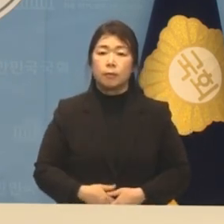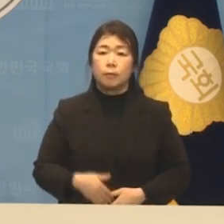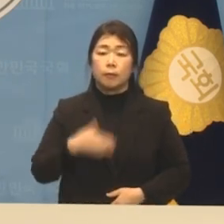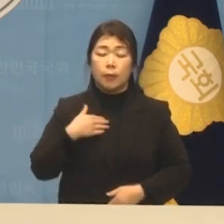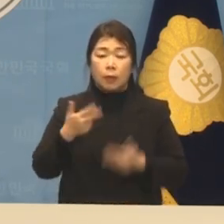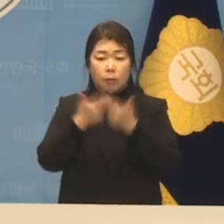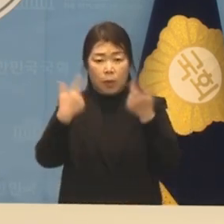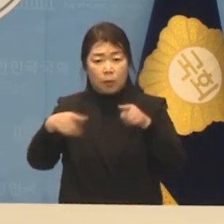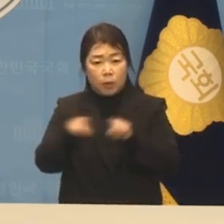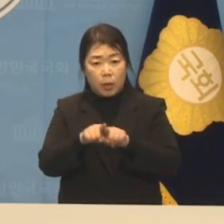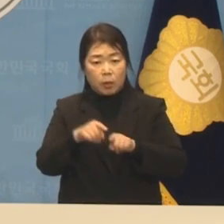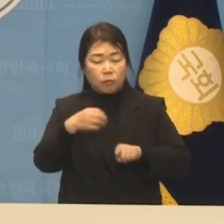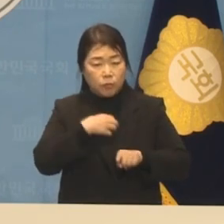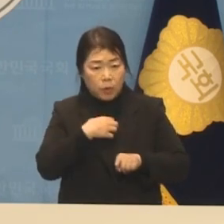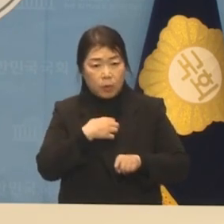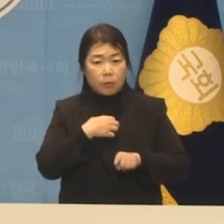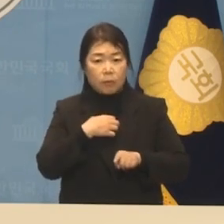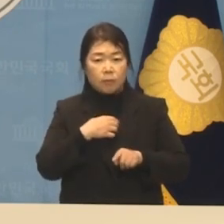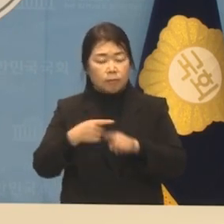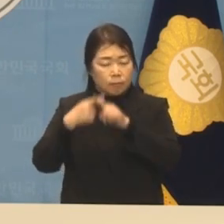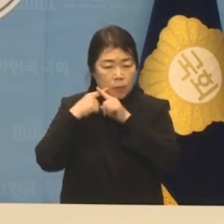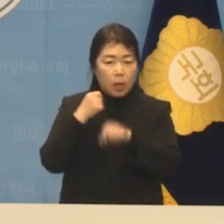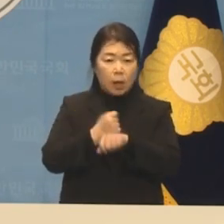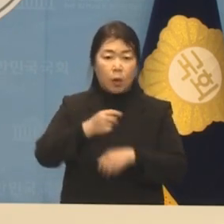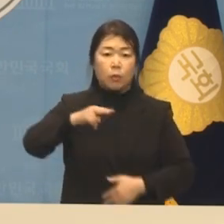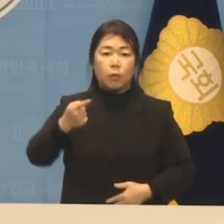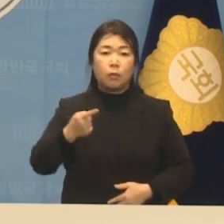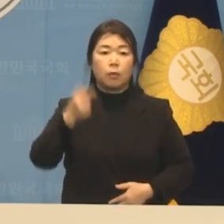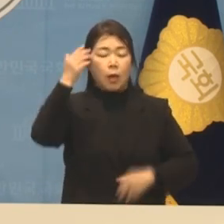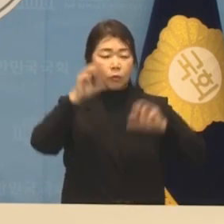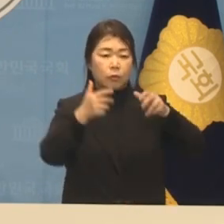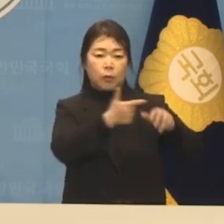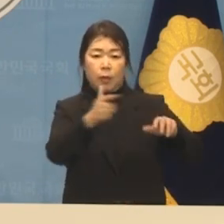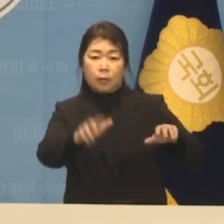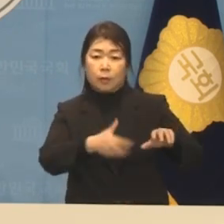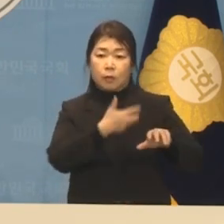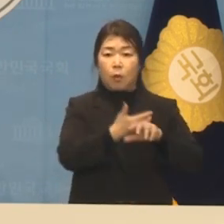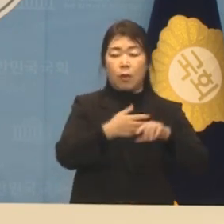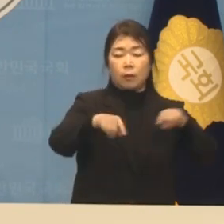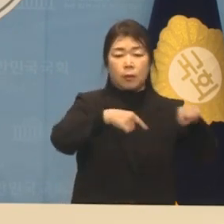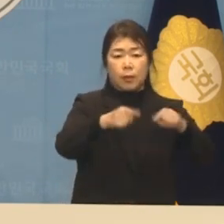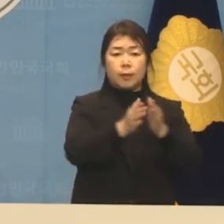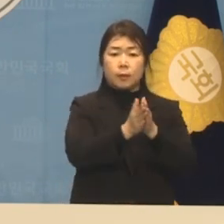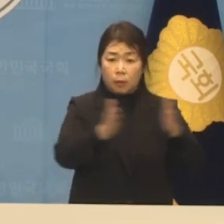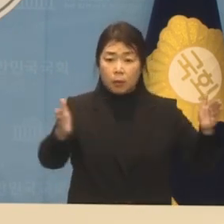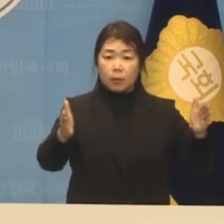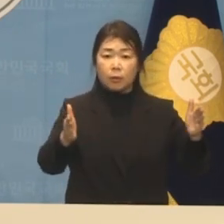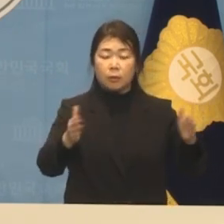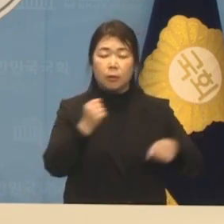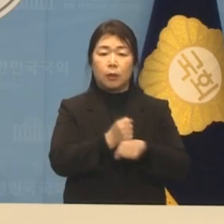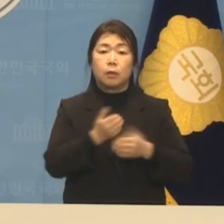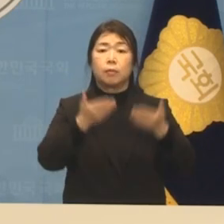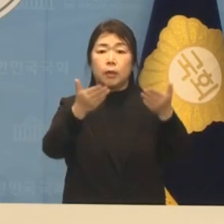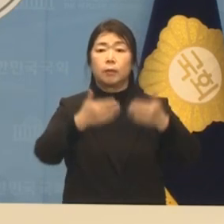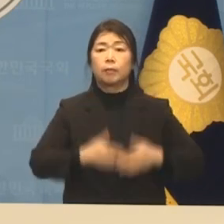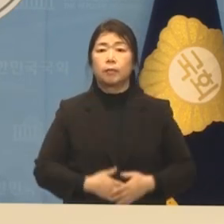위기의 칼날을 잡고서라도 대한민국 대전환의 시대를 정면 돌파하겠습니다.